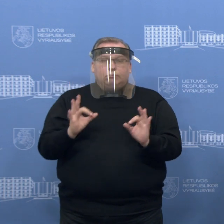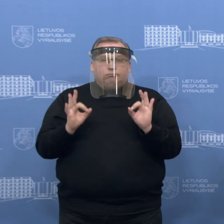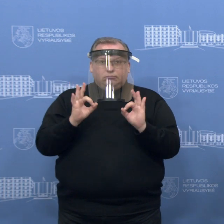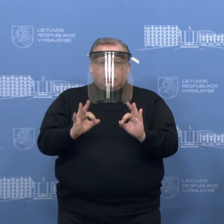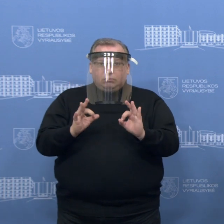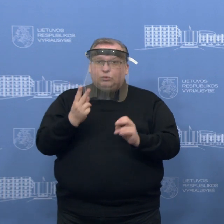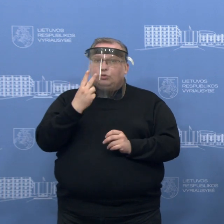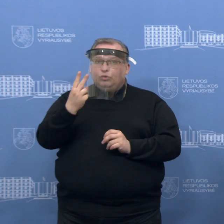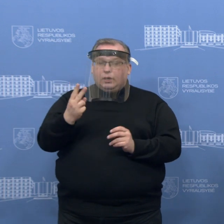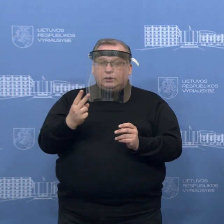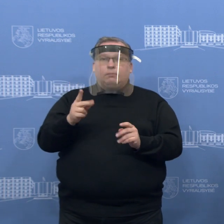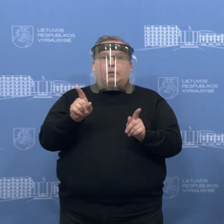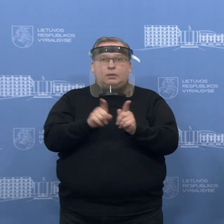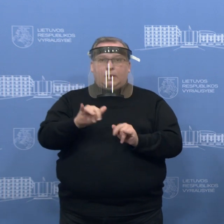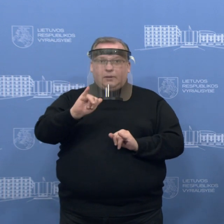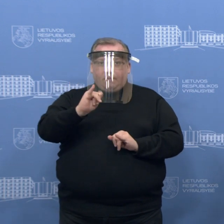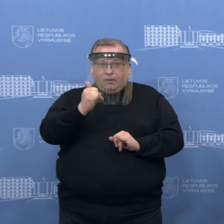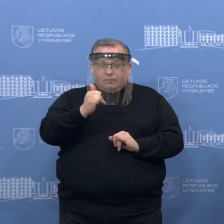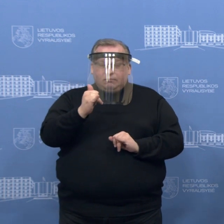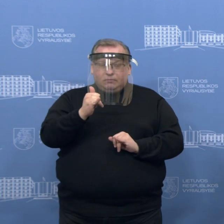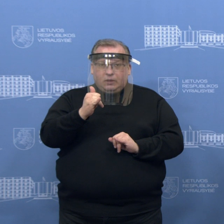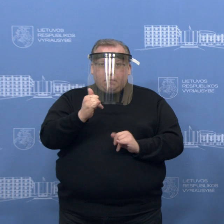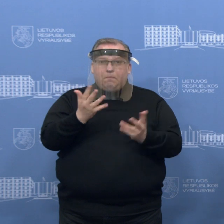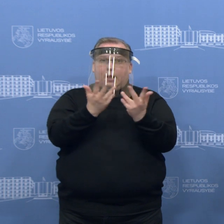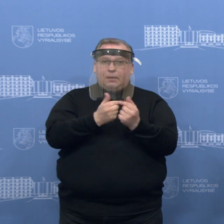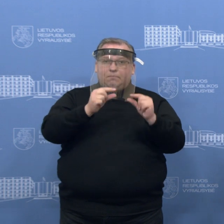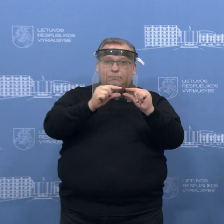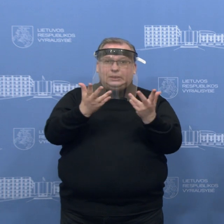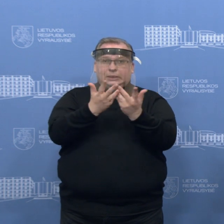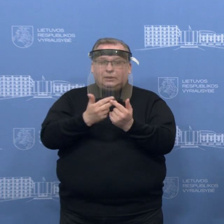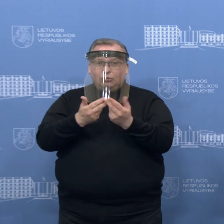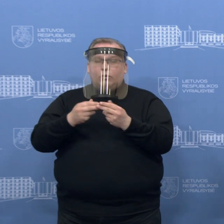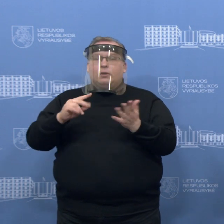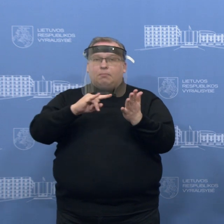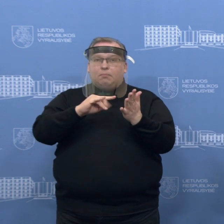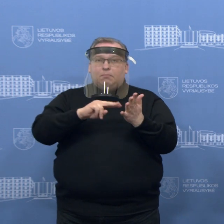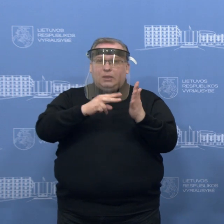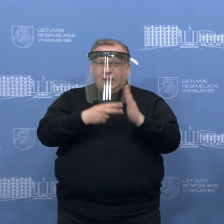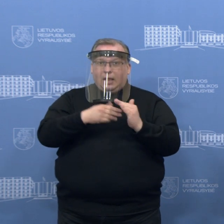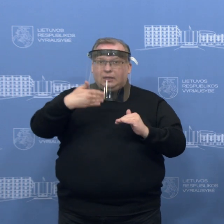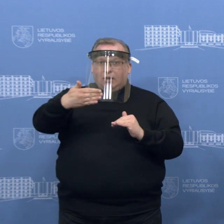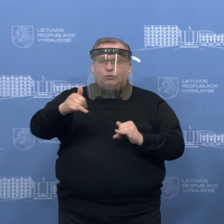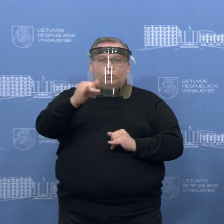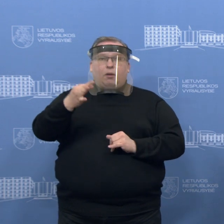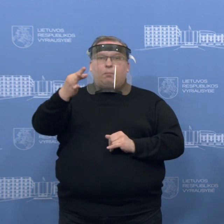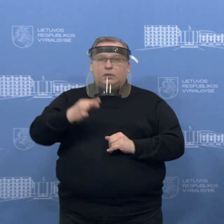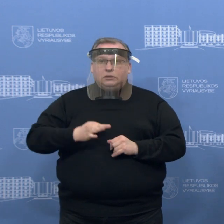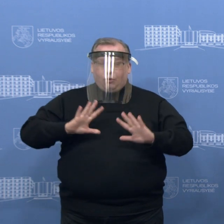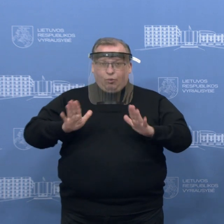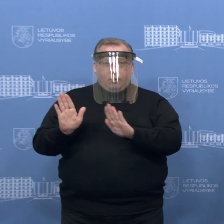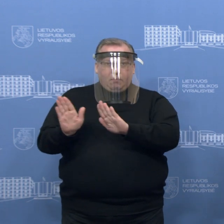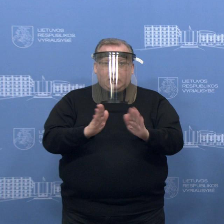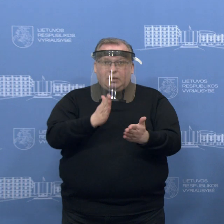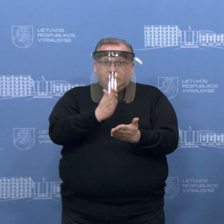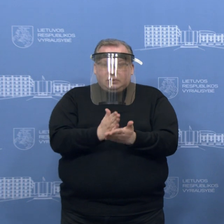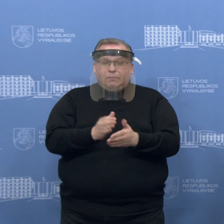vadovausiamės ir ekspertiniai išvado matematiniais modeliais ir prognozėmis, kurie pasakys, kokia yra situacija ir ką